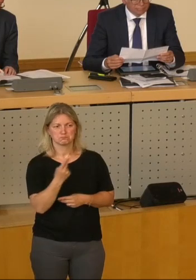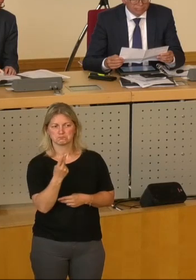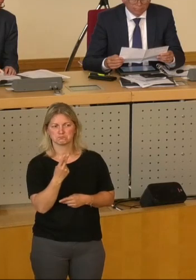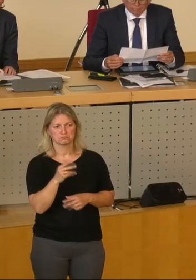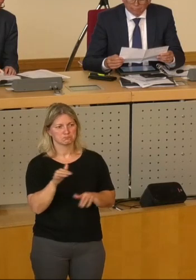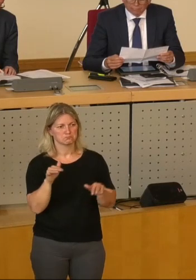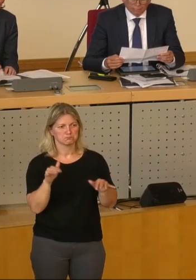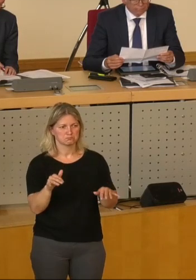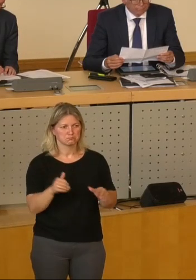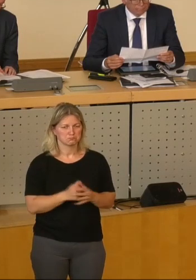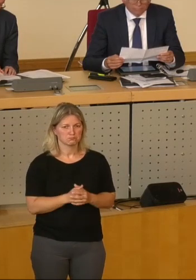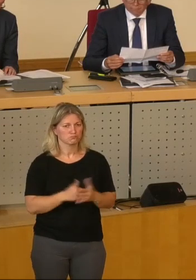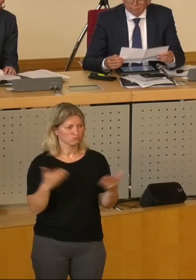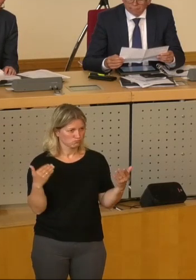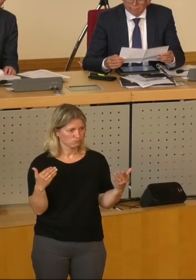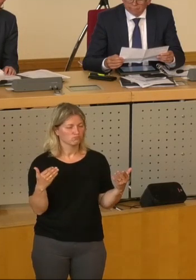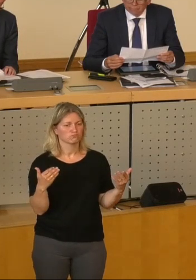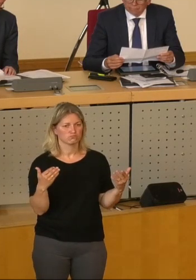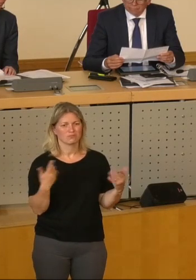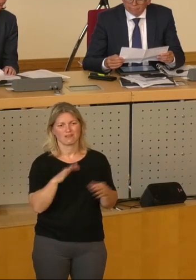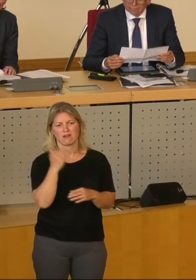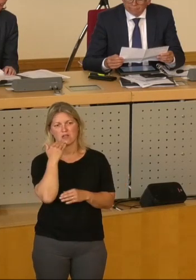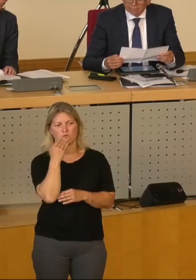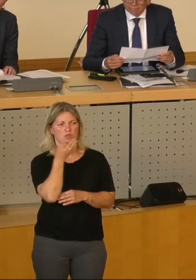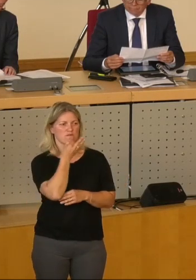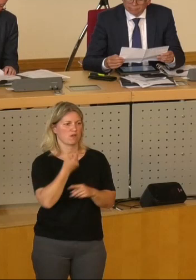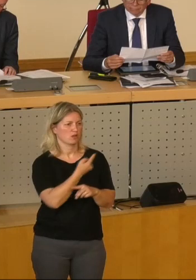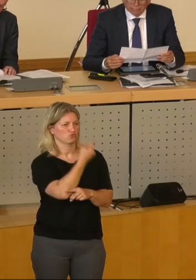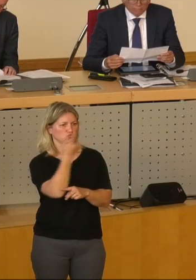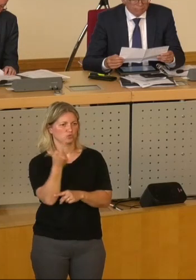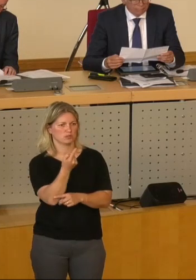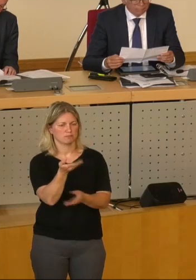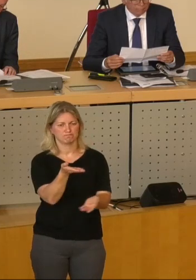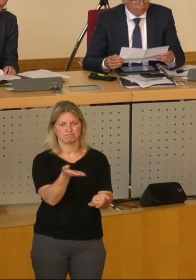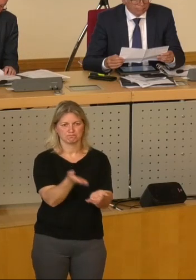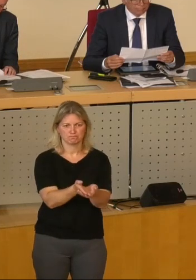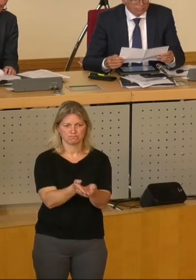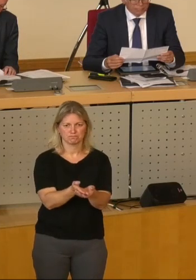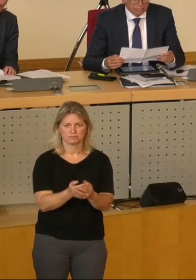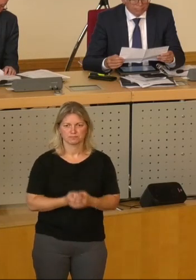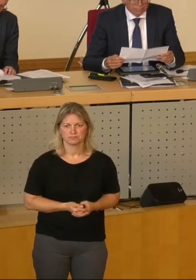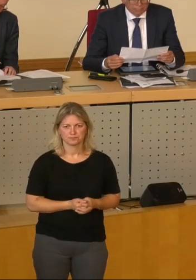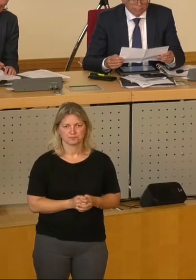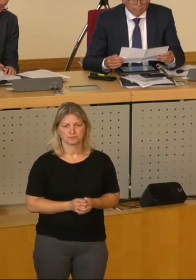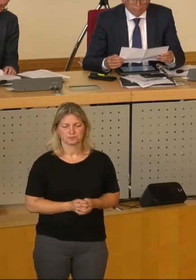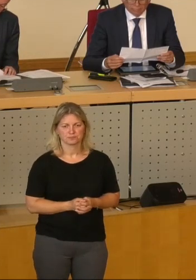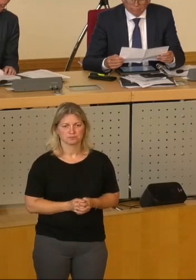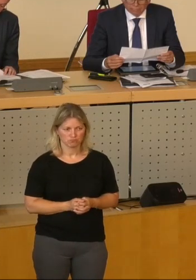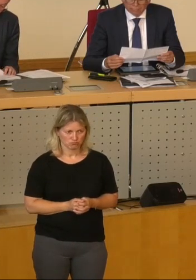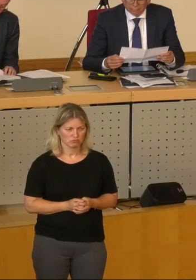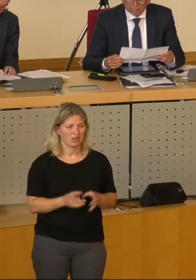da. Also, insoweit wären wir durch die Fragestunde durch. Den